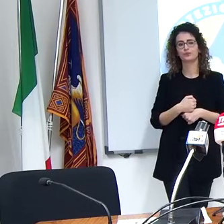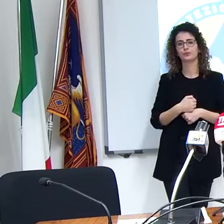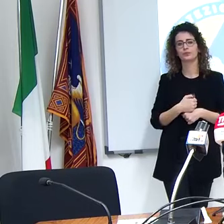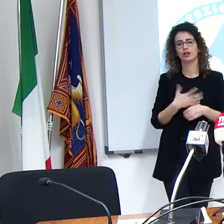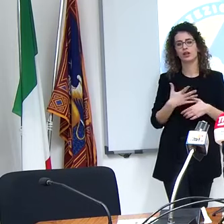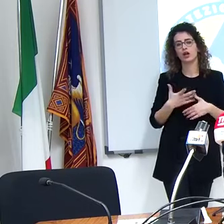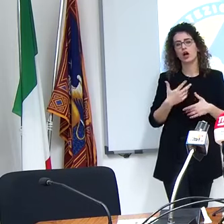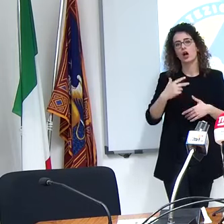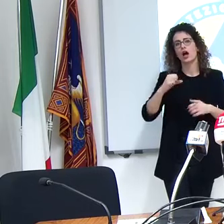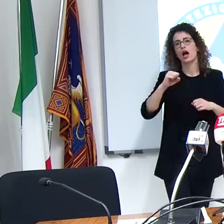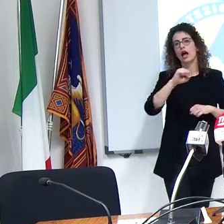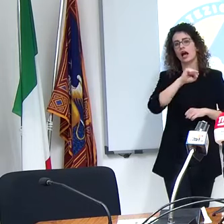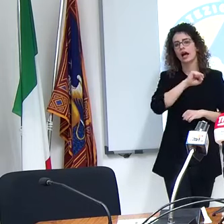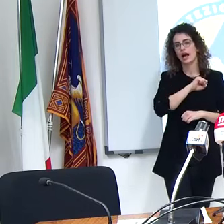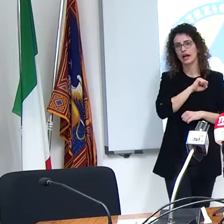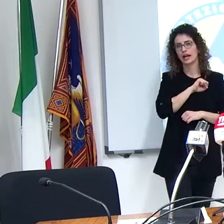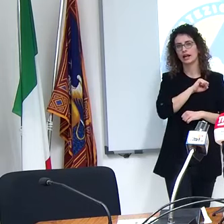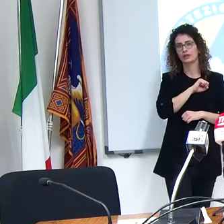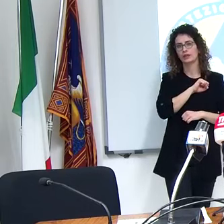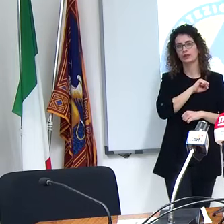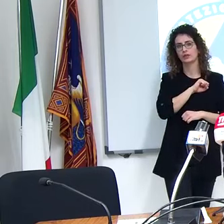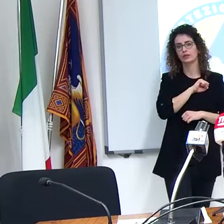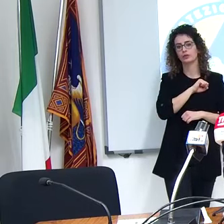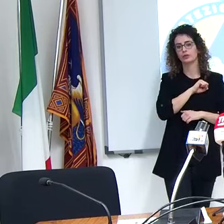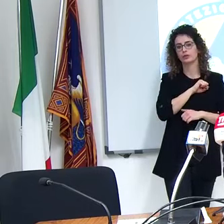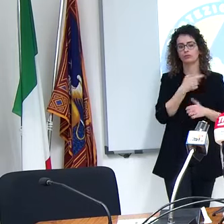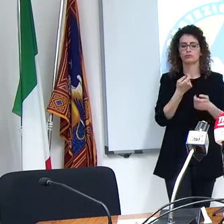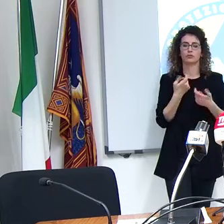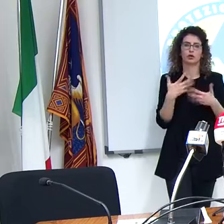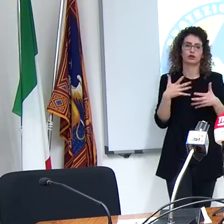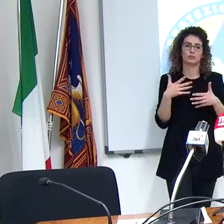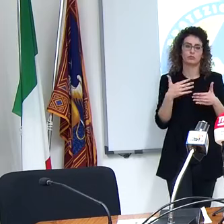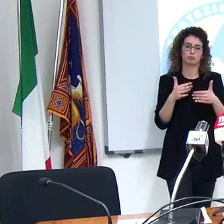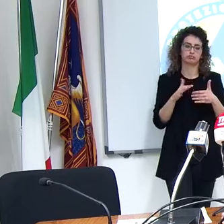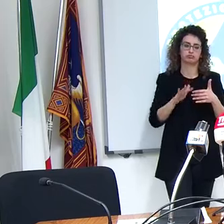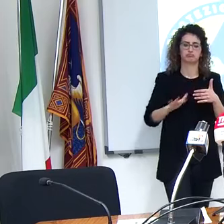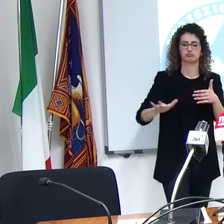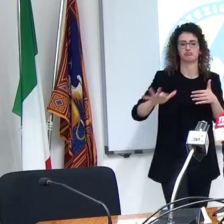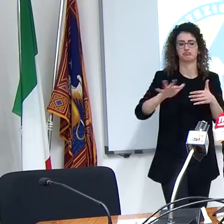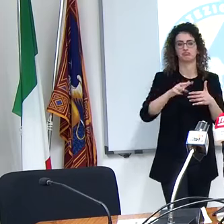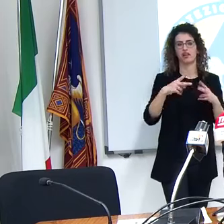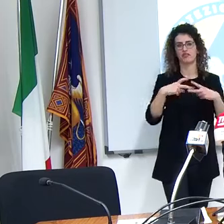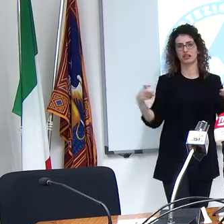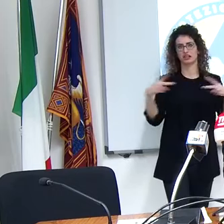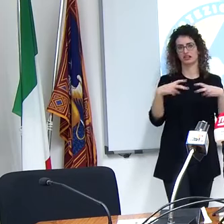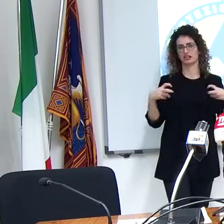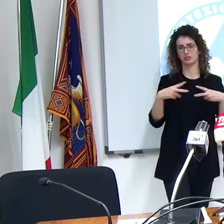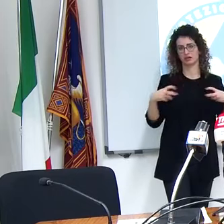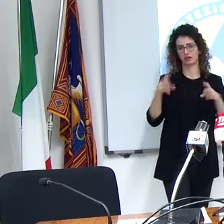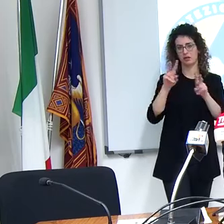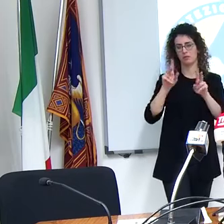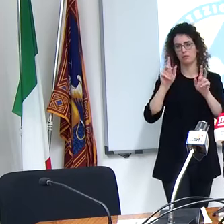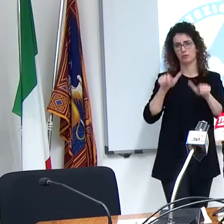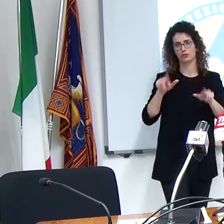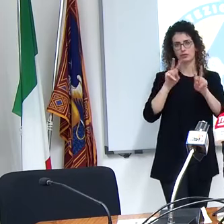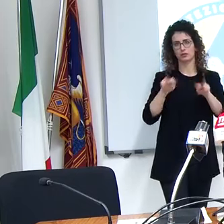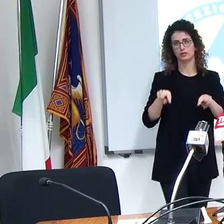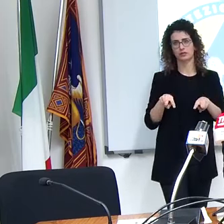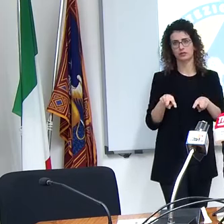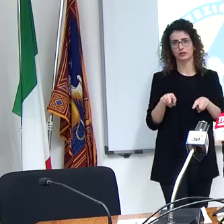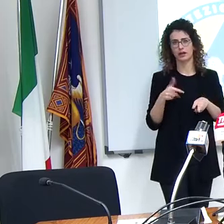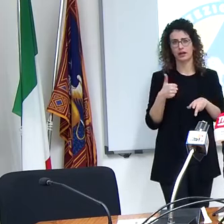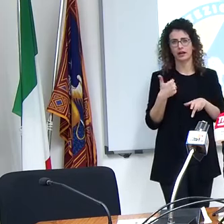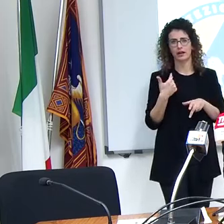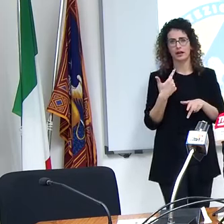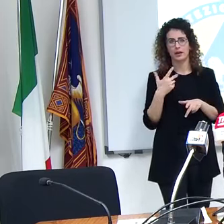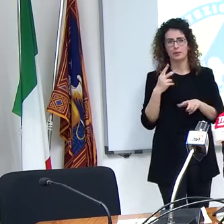credo che ci sia si sia maturata un po' di flessibilità anche negli organi di controllo è una caccia a botteo o non